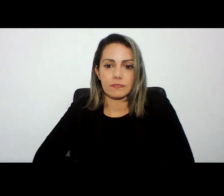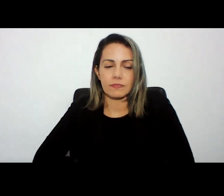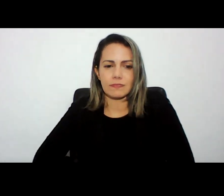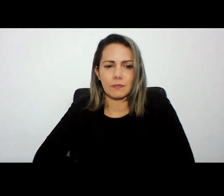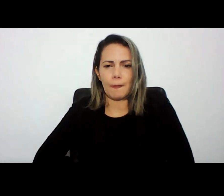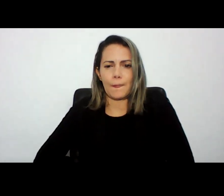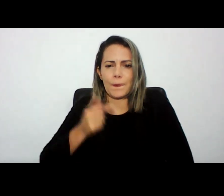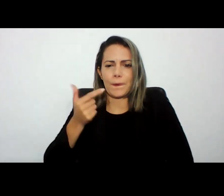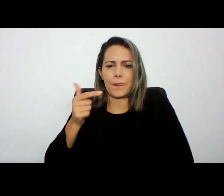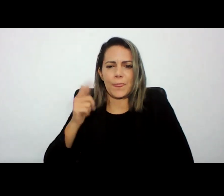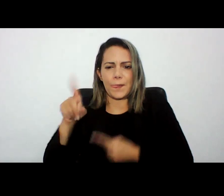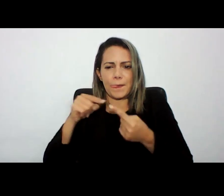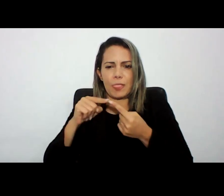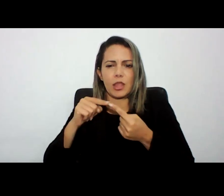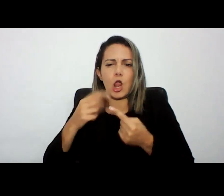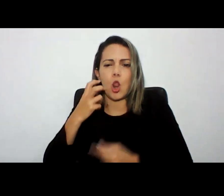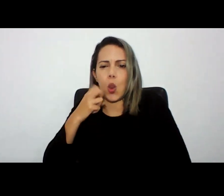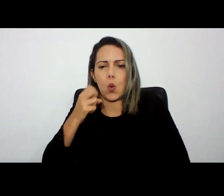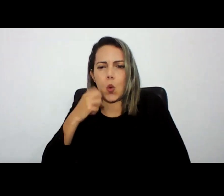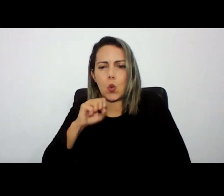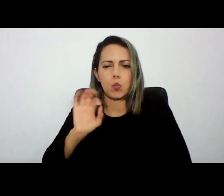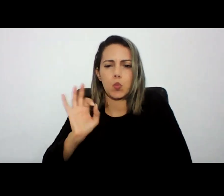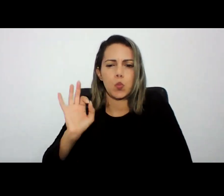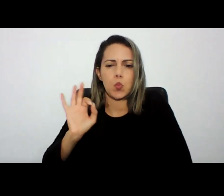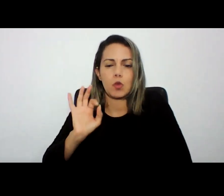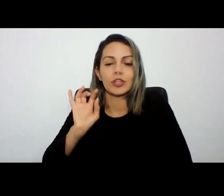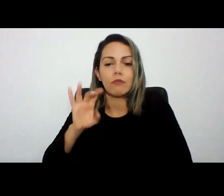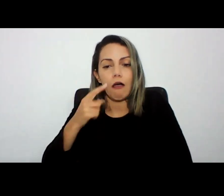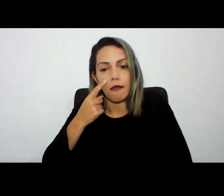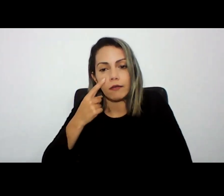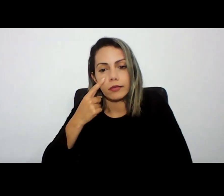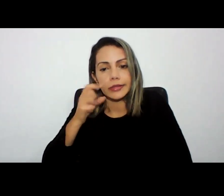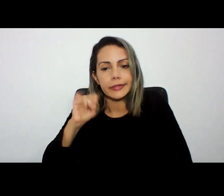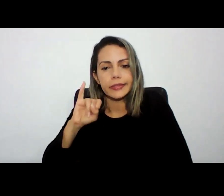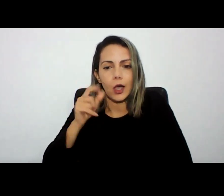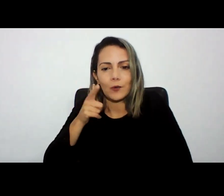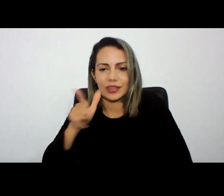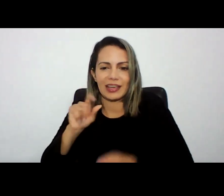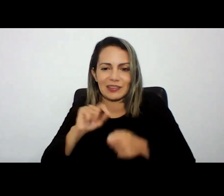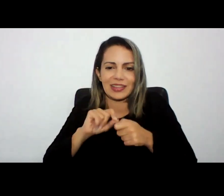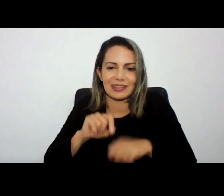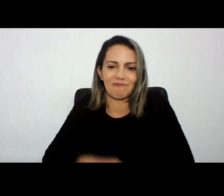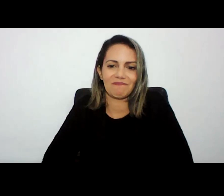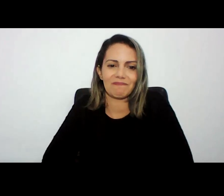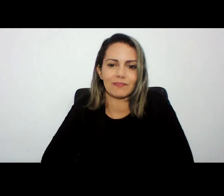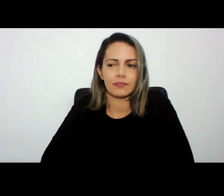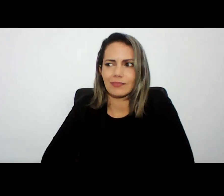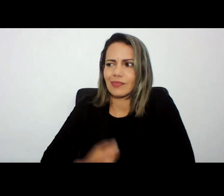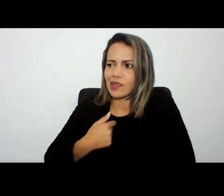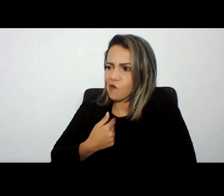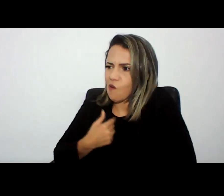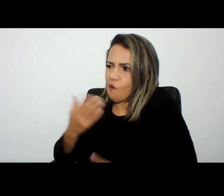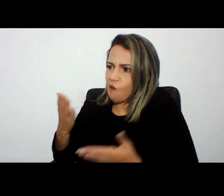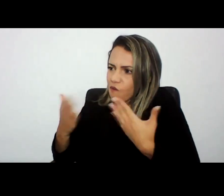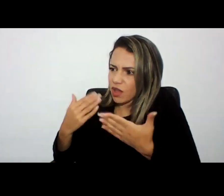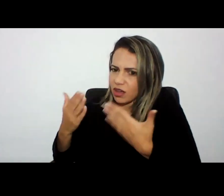aumentado em nada o patrimônio dele com essa fraude milionária contra esse esse clube e aí na conversa eu falei pô mas e aí me ensina mais